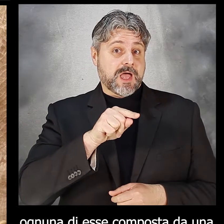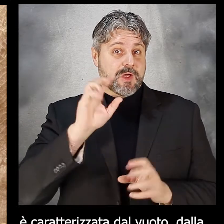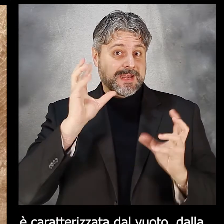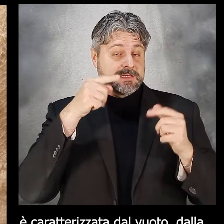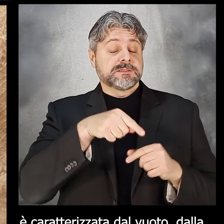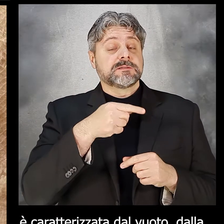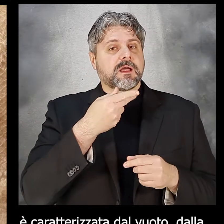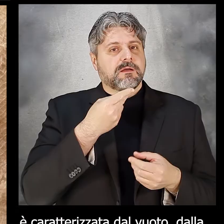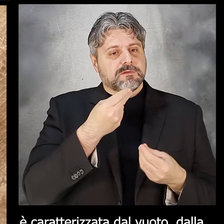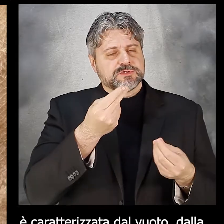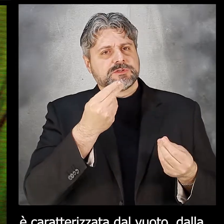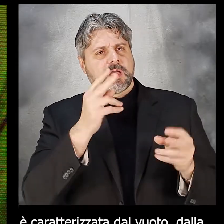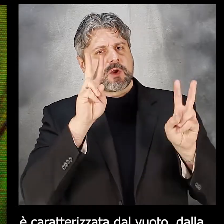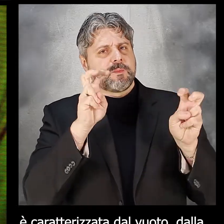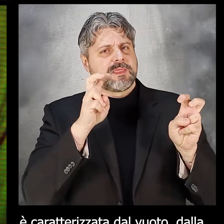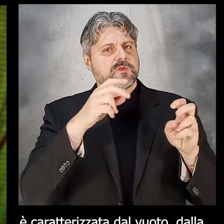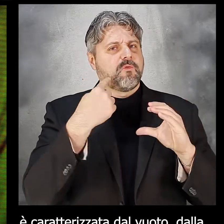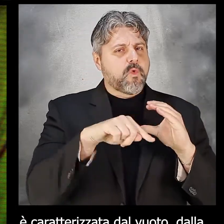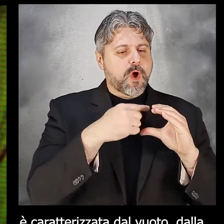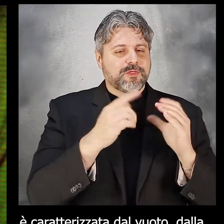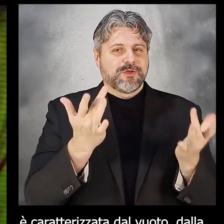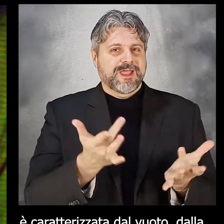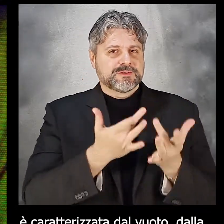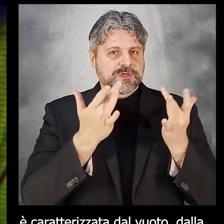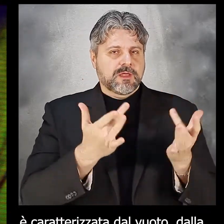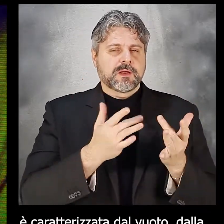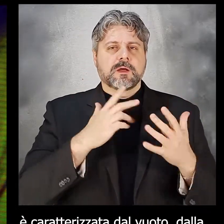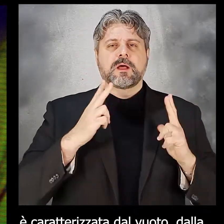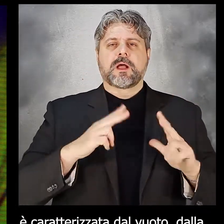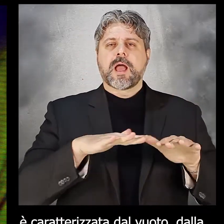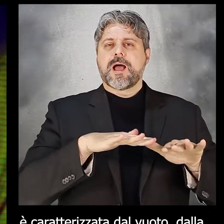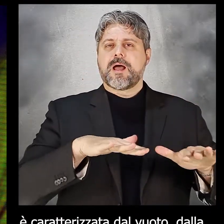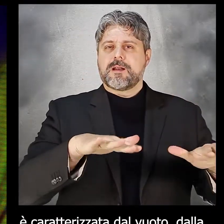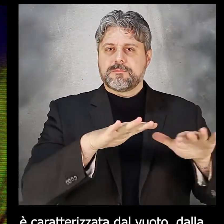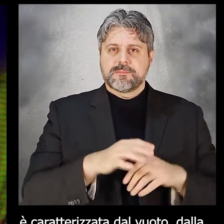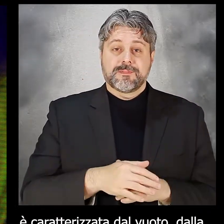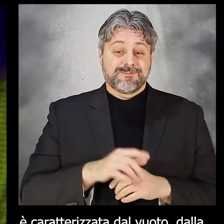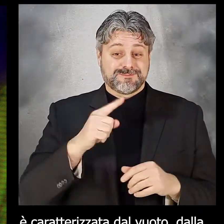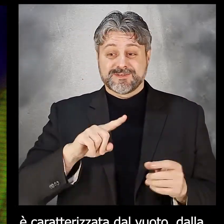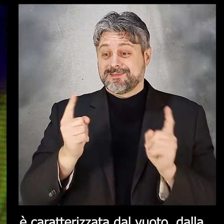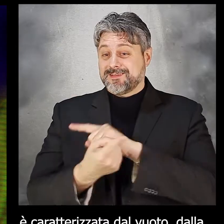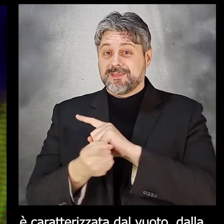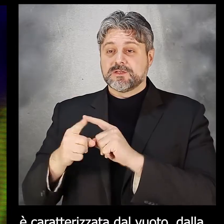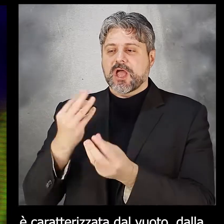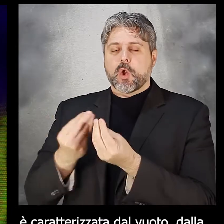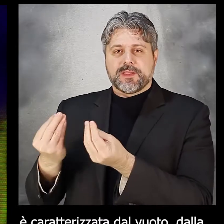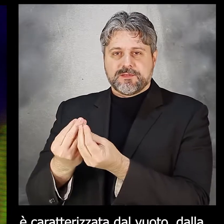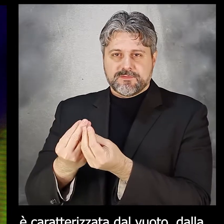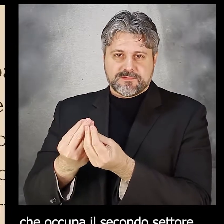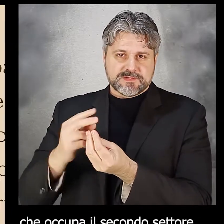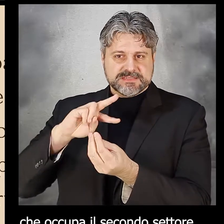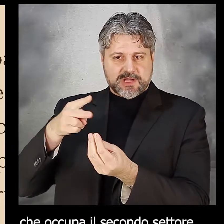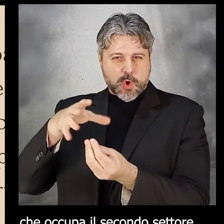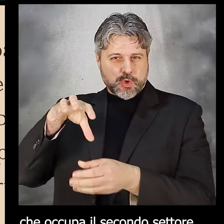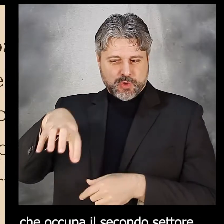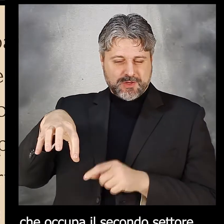segmento, è caratterizzata dal vuoto, dalla leggerezza e dalla calma apparente. Questa è in netto contrasto con la collettiva,